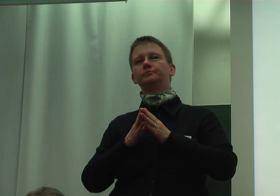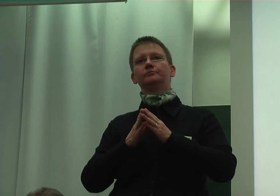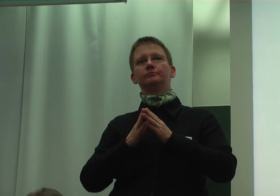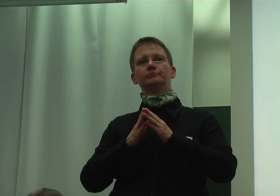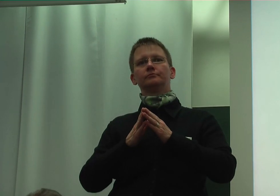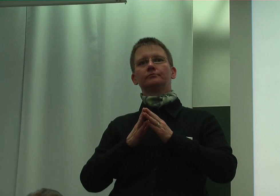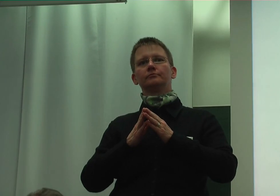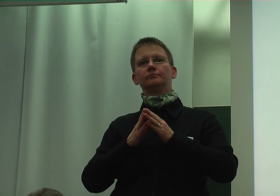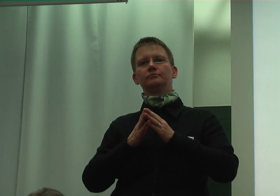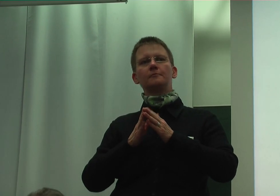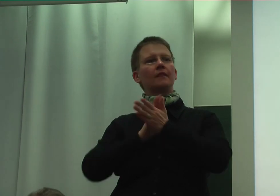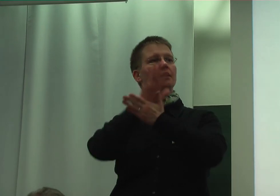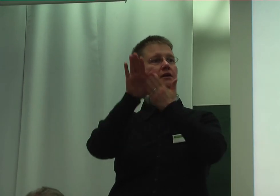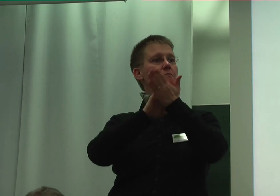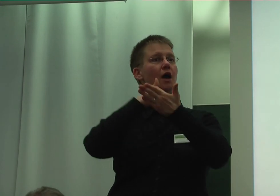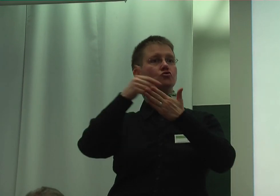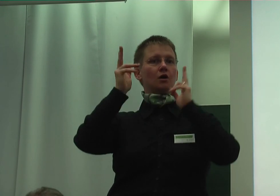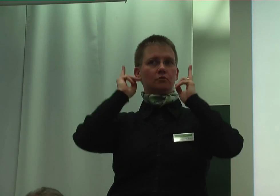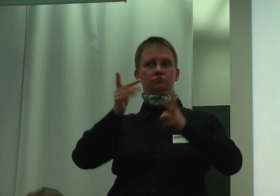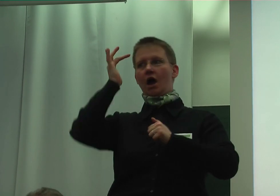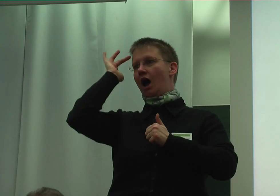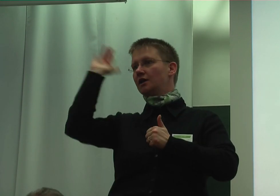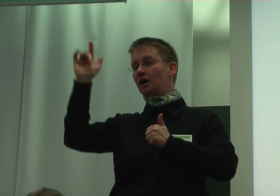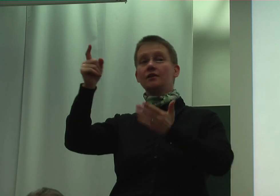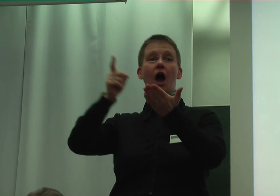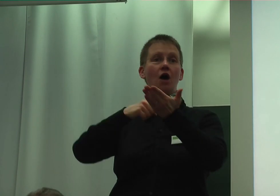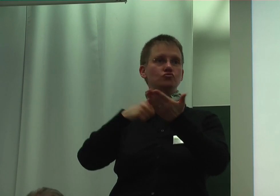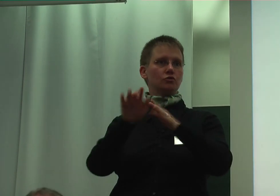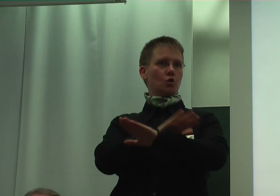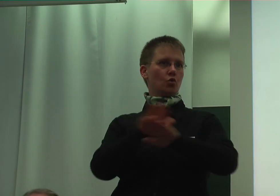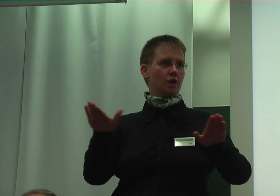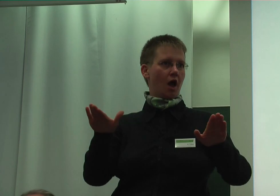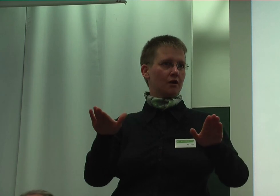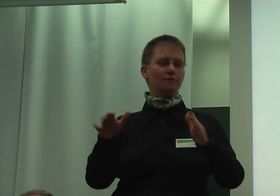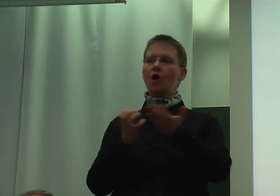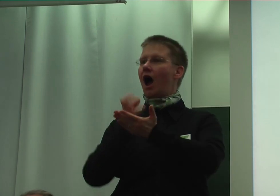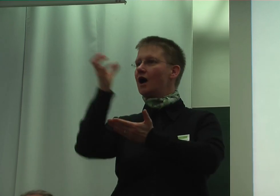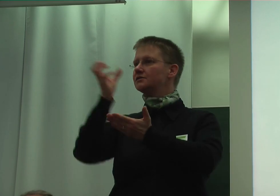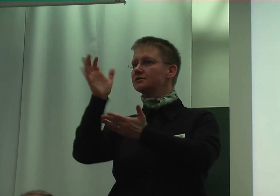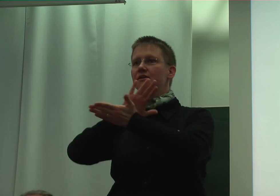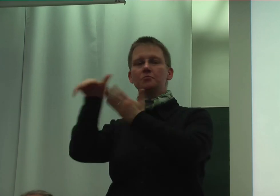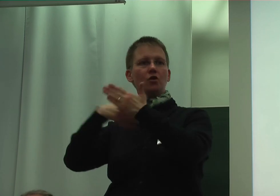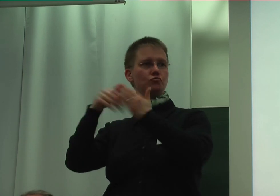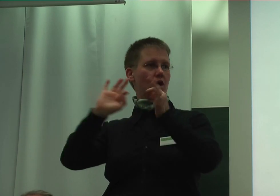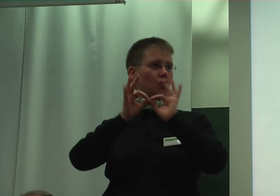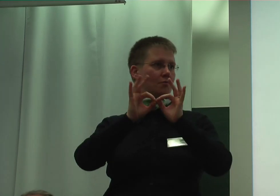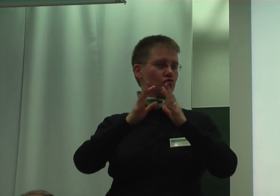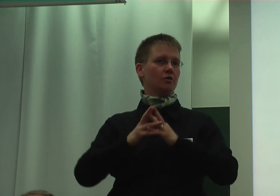Die Gewehrensprache ist anerkannt, es gibt Anspruchsgrundlagen für den Einsatz von Gewehrensprachbäumetscher, in bestimmten